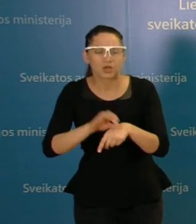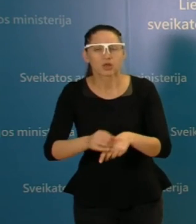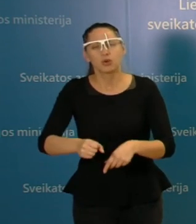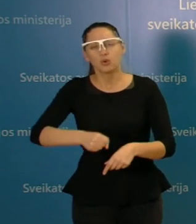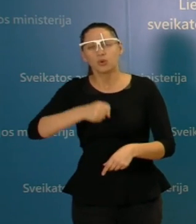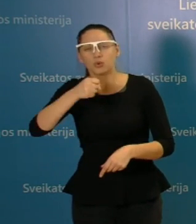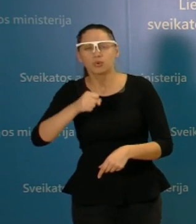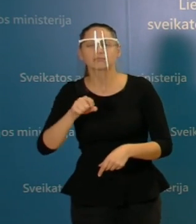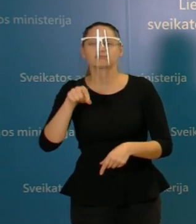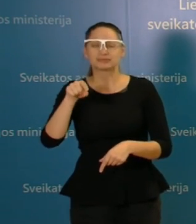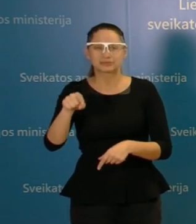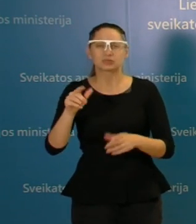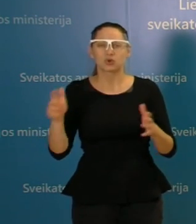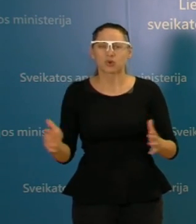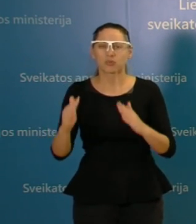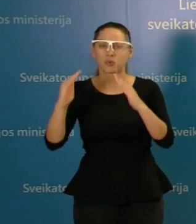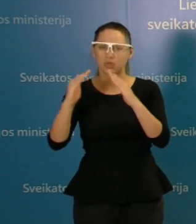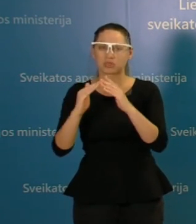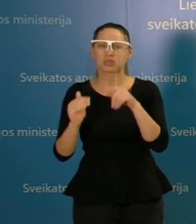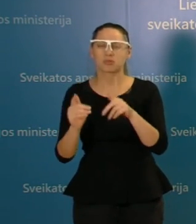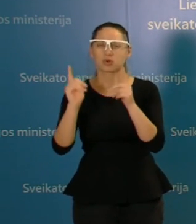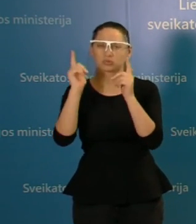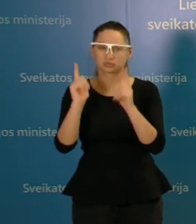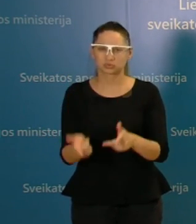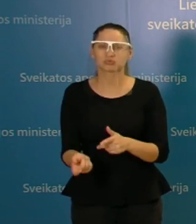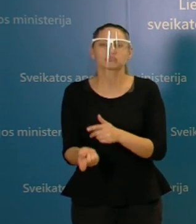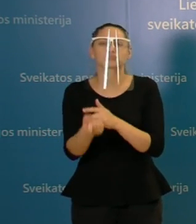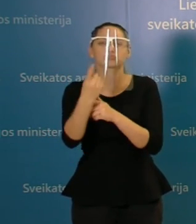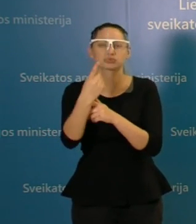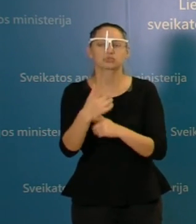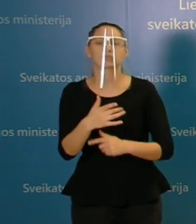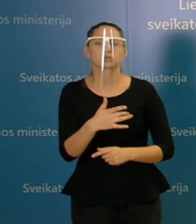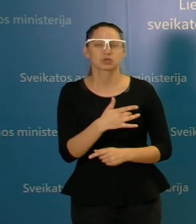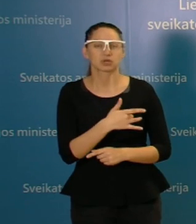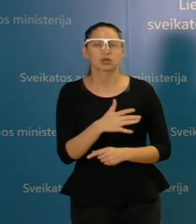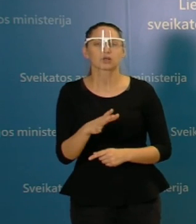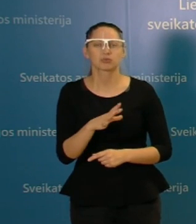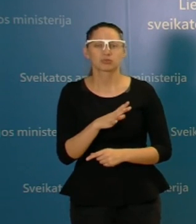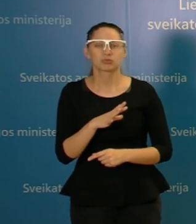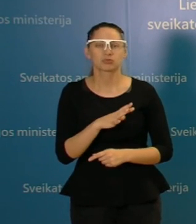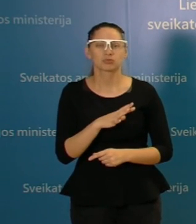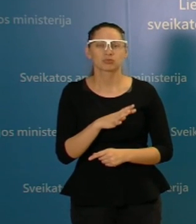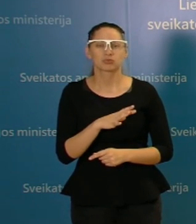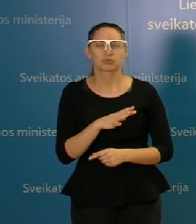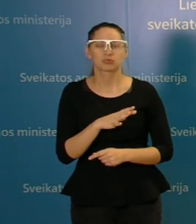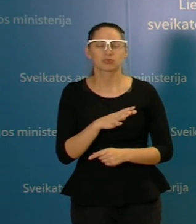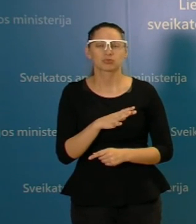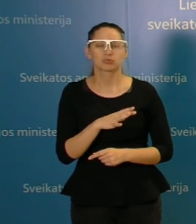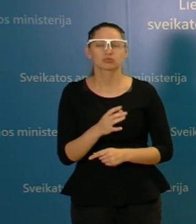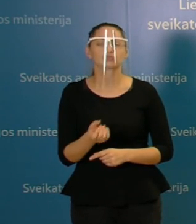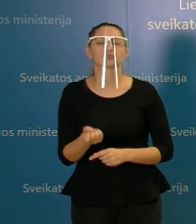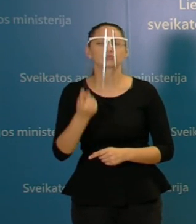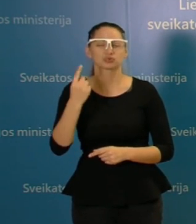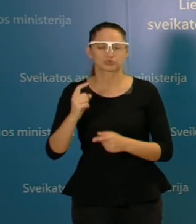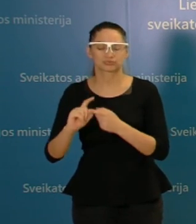šį atvejį, taip, tai yra pirminė hipotezė, kad užkritimas buvo siejama su tuo, kad